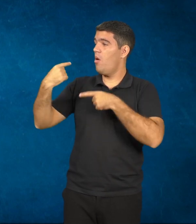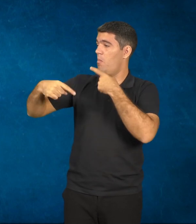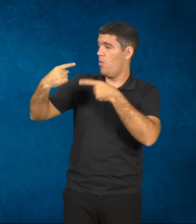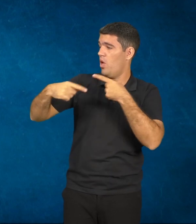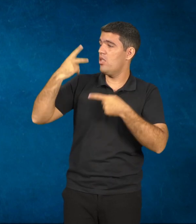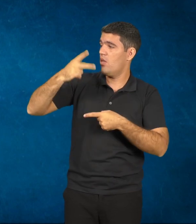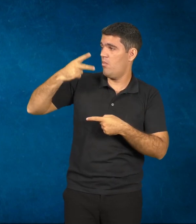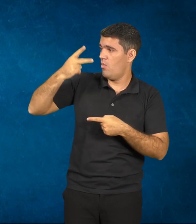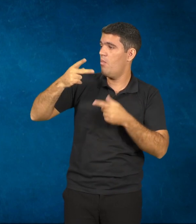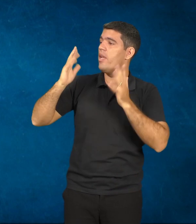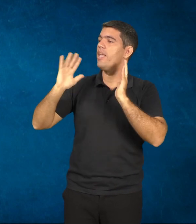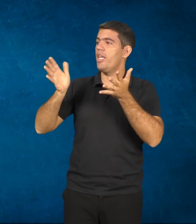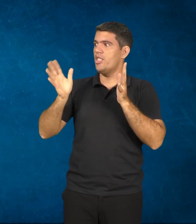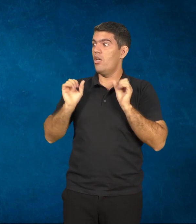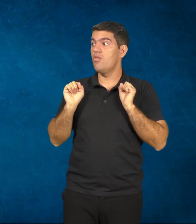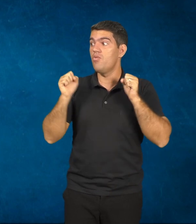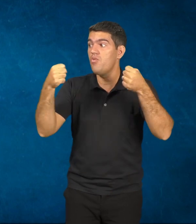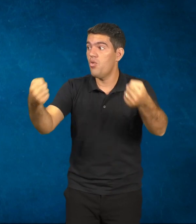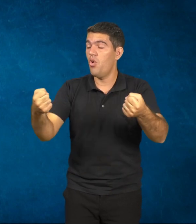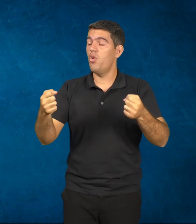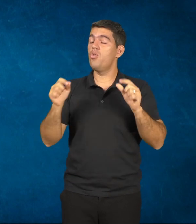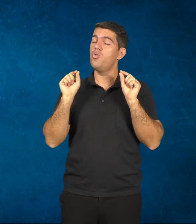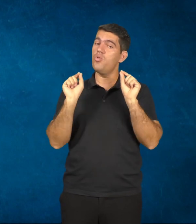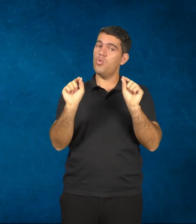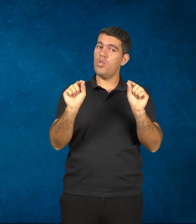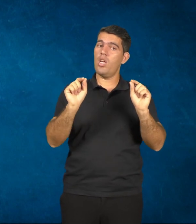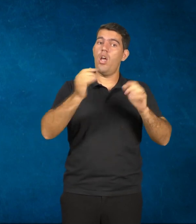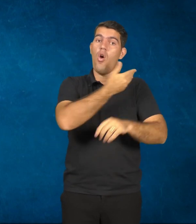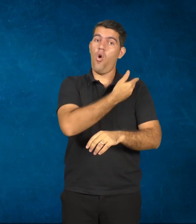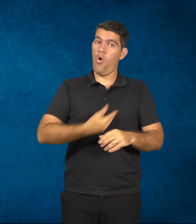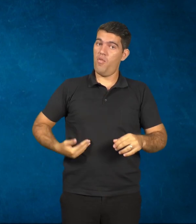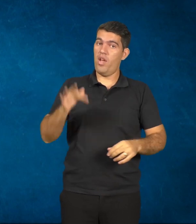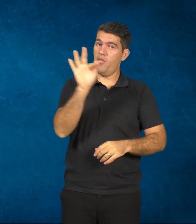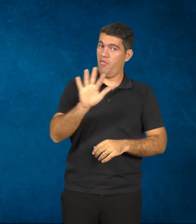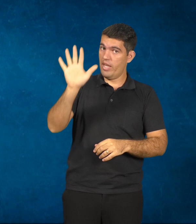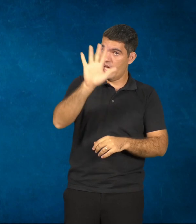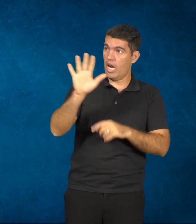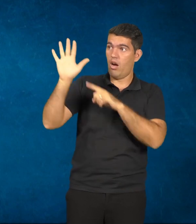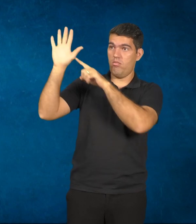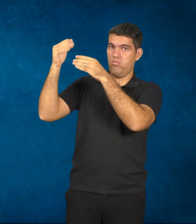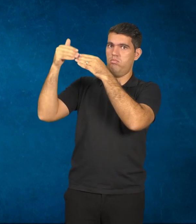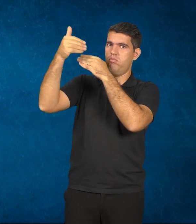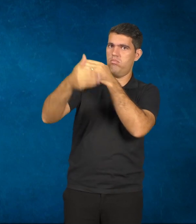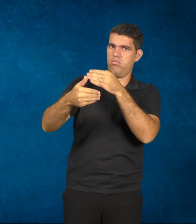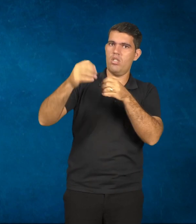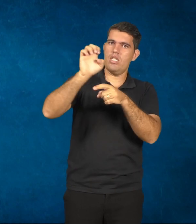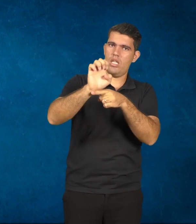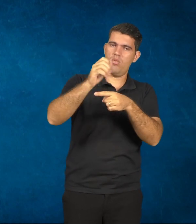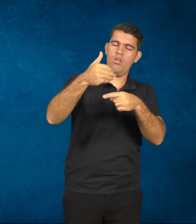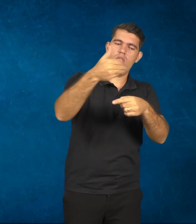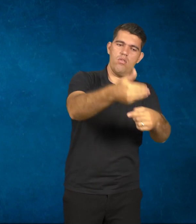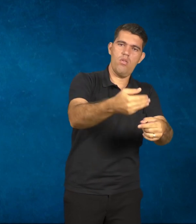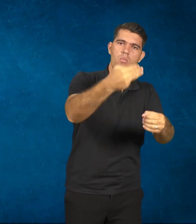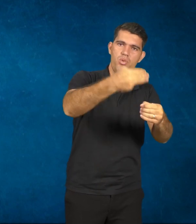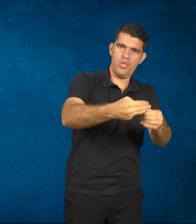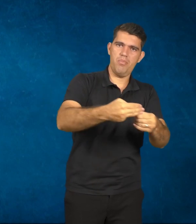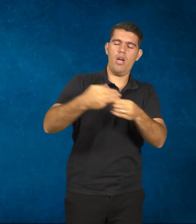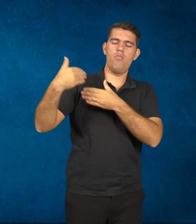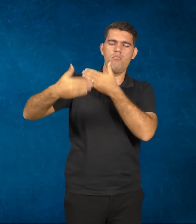têm se esforçado para caminhar desde o governo federal até os governos estaduais e municipais nesse sentido. Mas eu